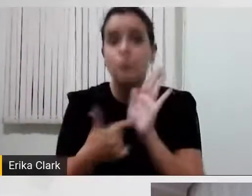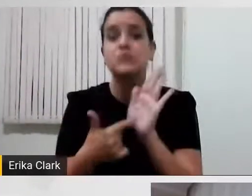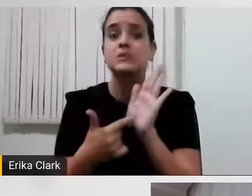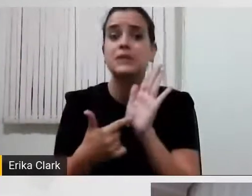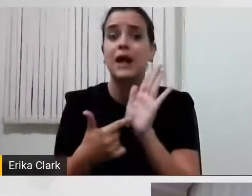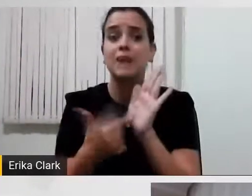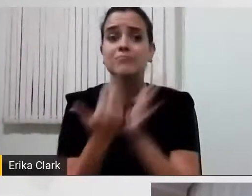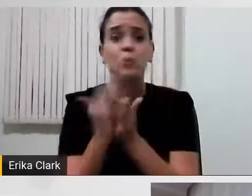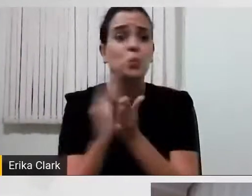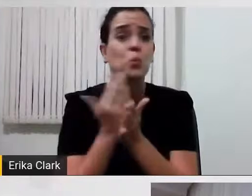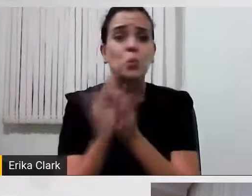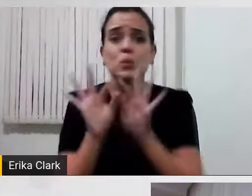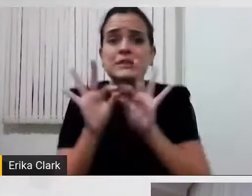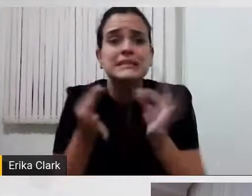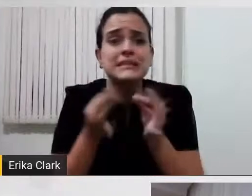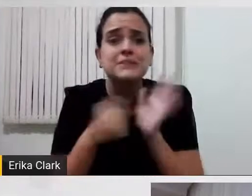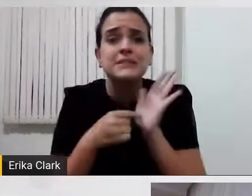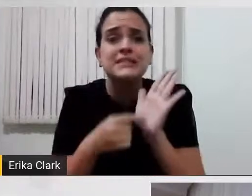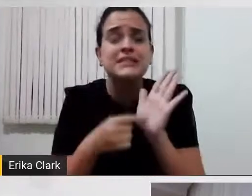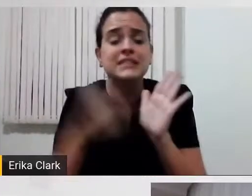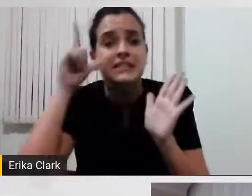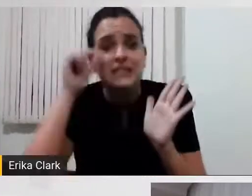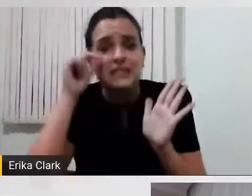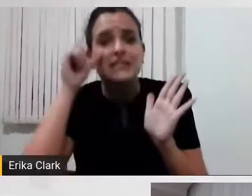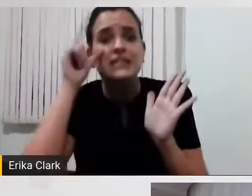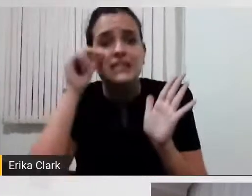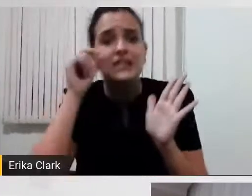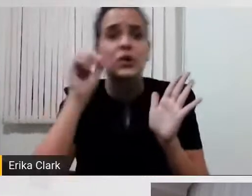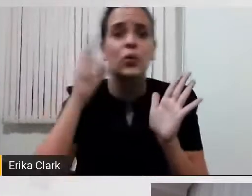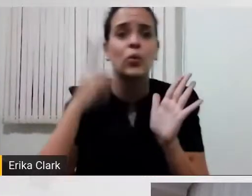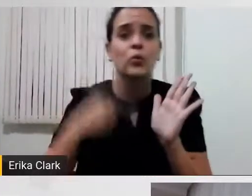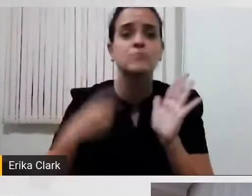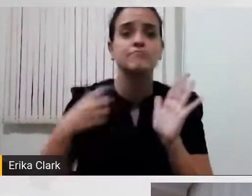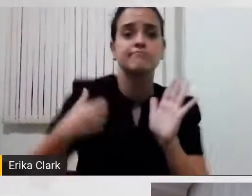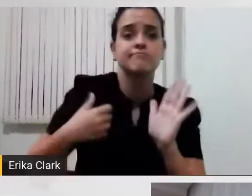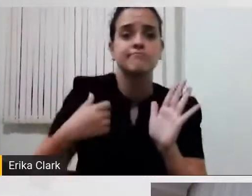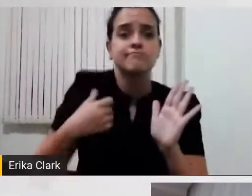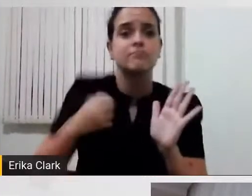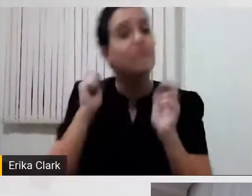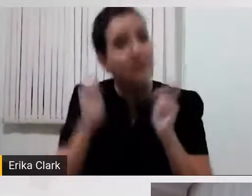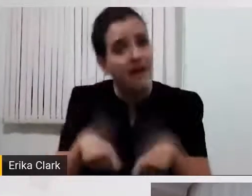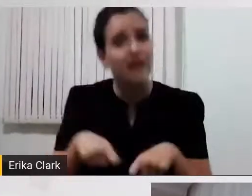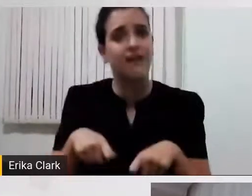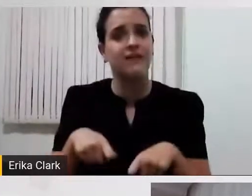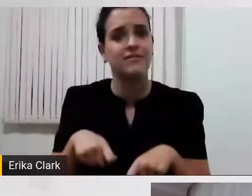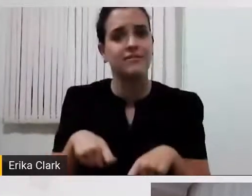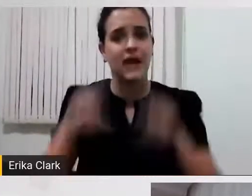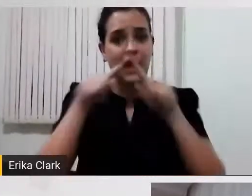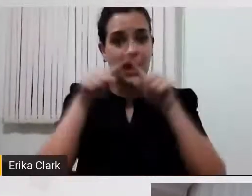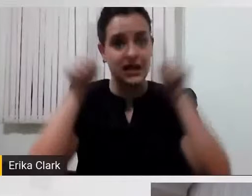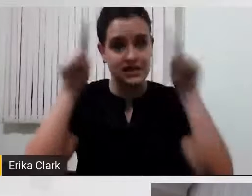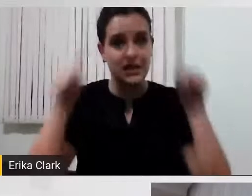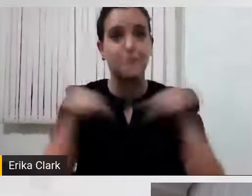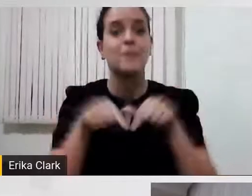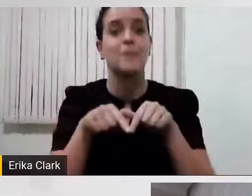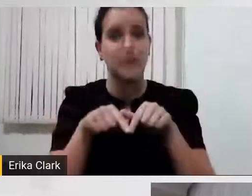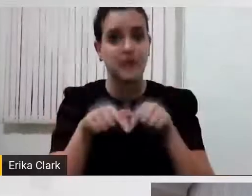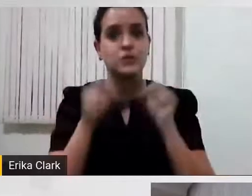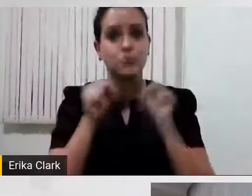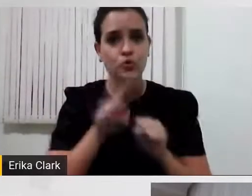daquilo que ela está necessitando, não é? E essas pranchas de comunicação podem ser utilizadas nesse vocalizador, não é? Isso.